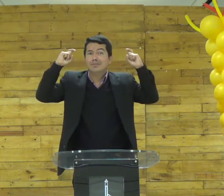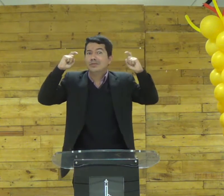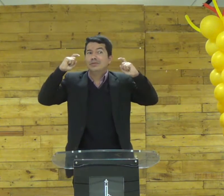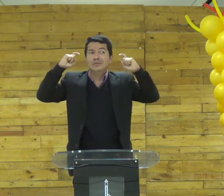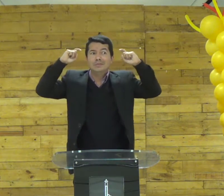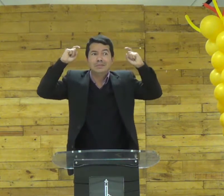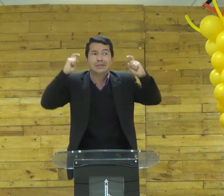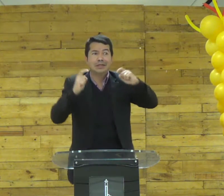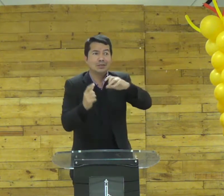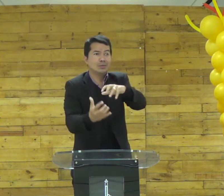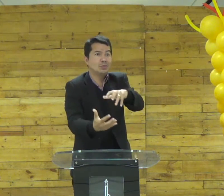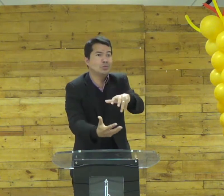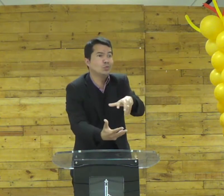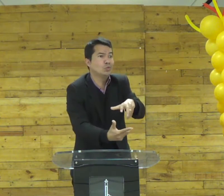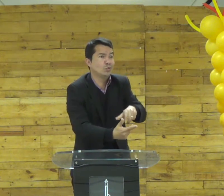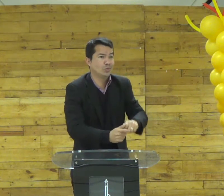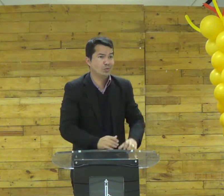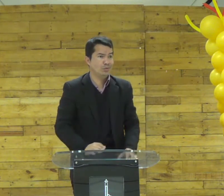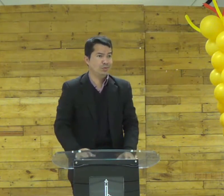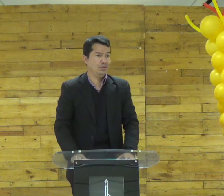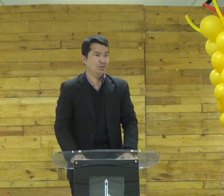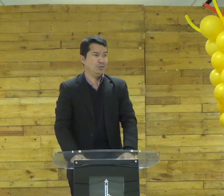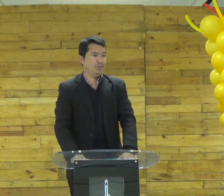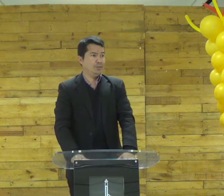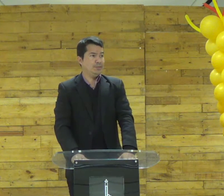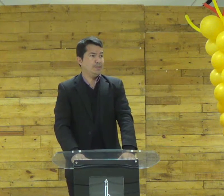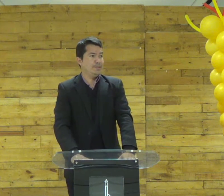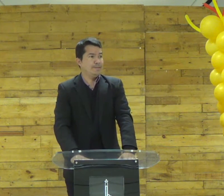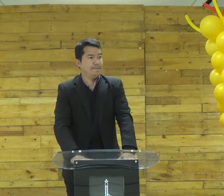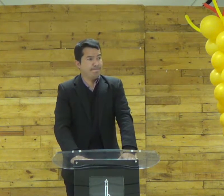céu não se preocupava com as coisas da terra